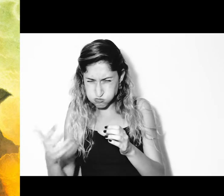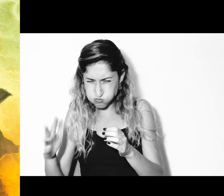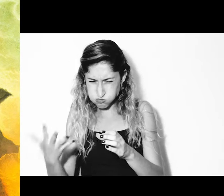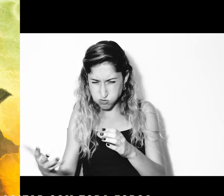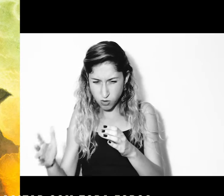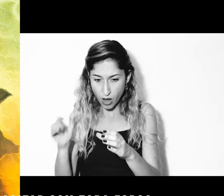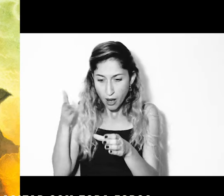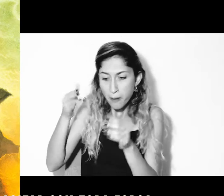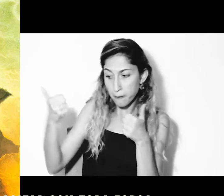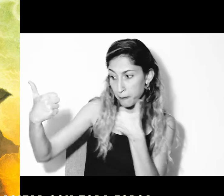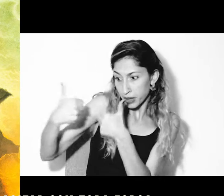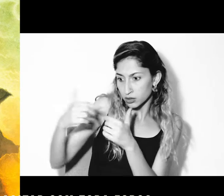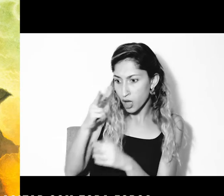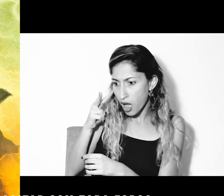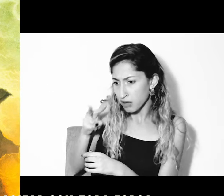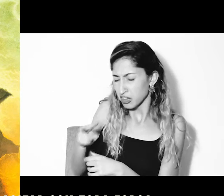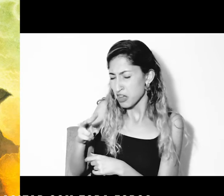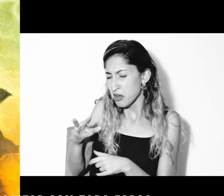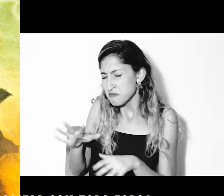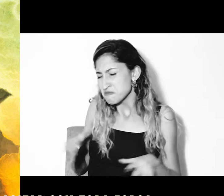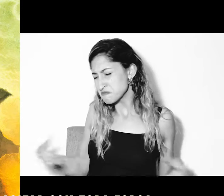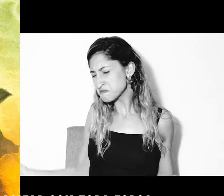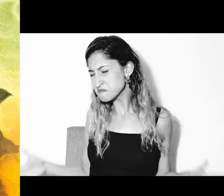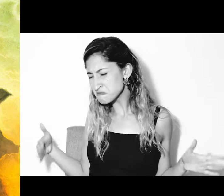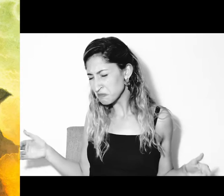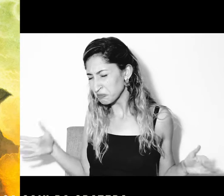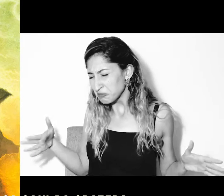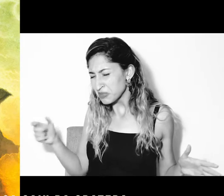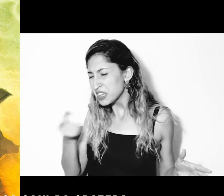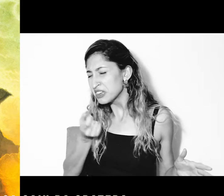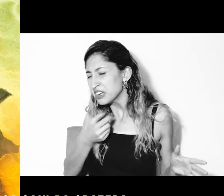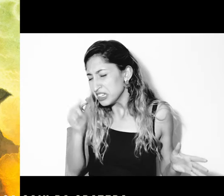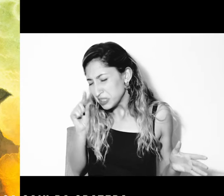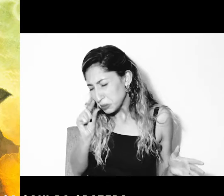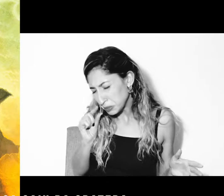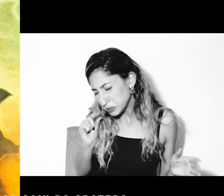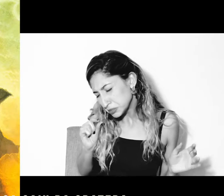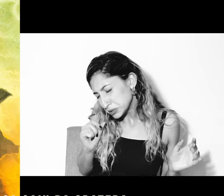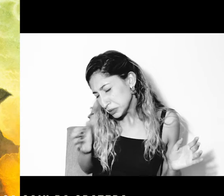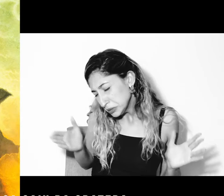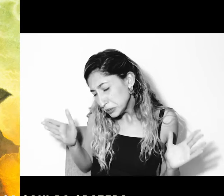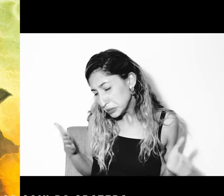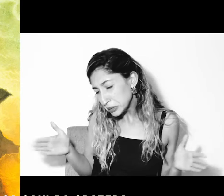Ele começou a agitar com toda a força. Nenhuma fumaça saiu da cratera.